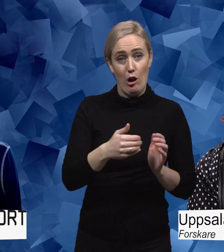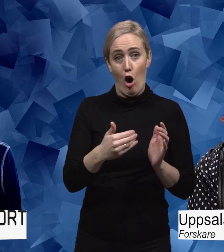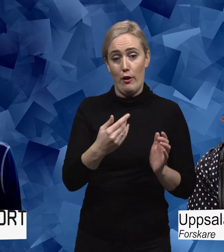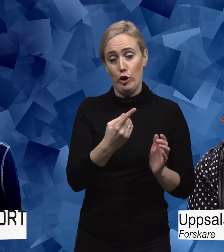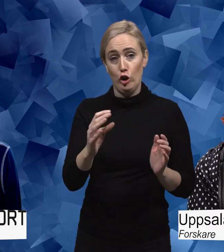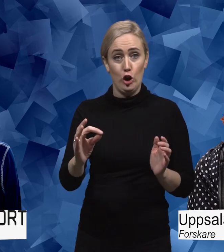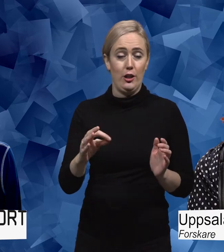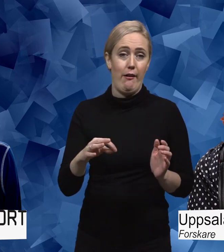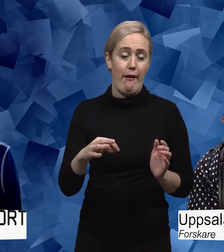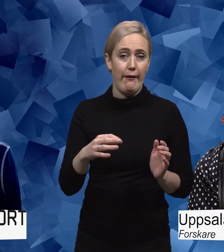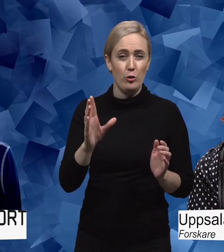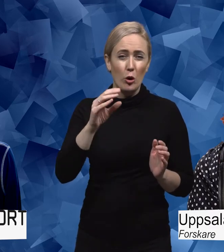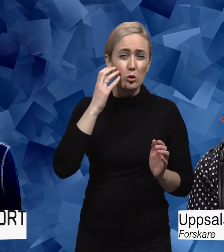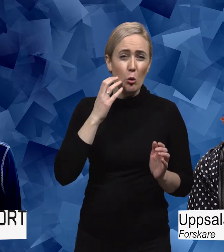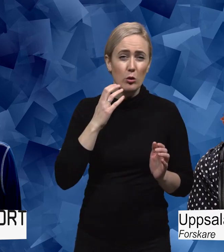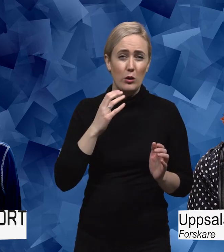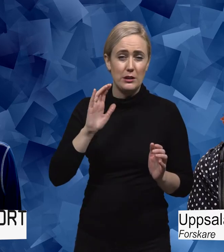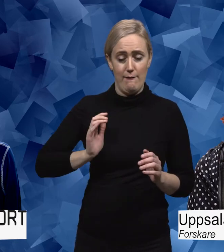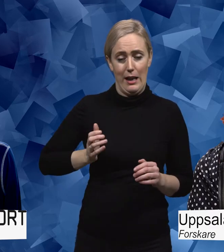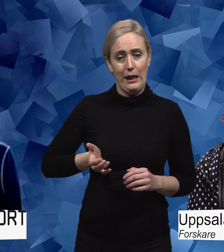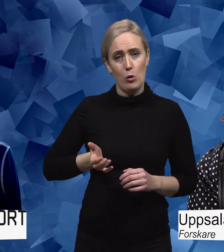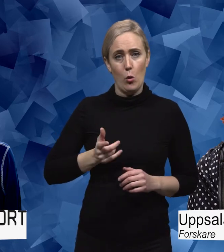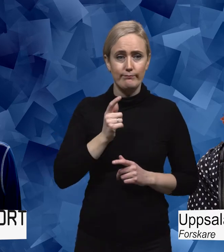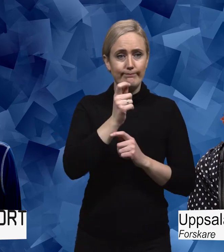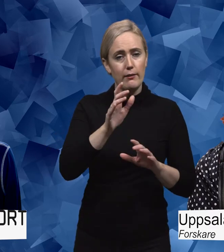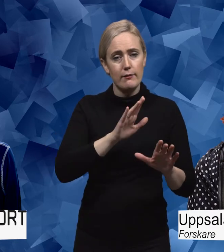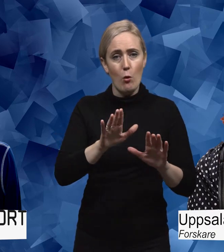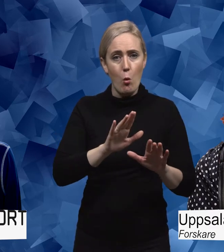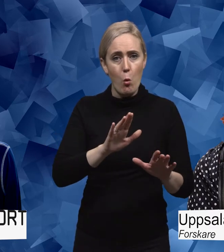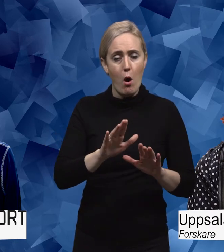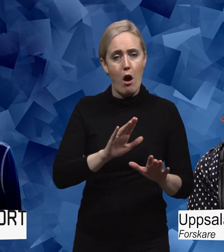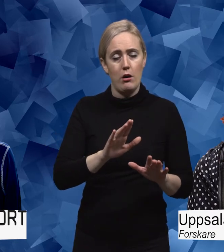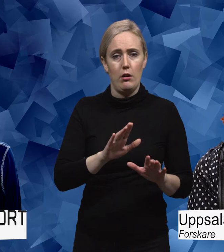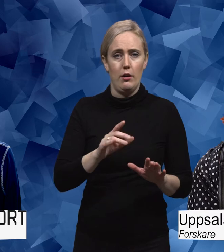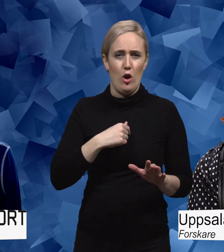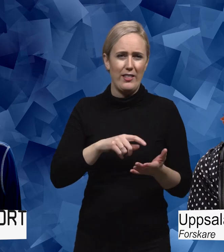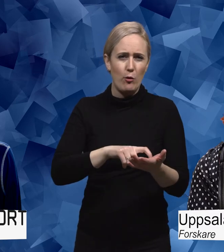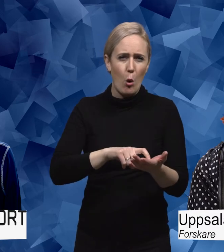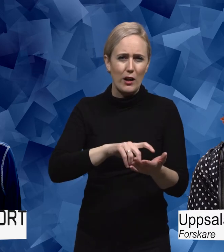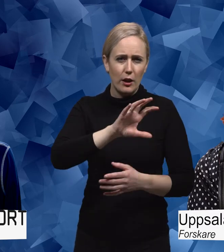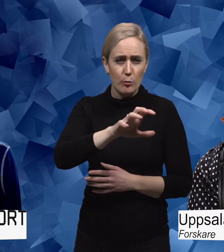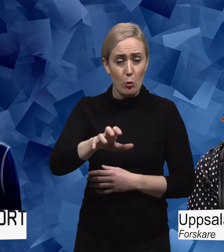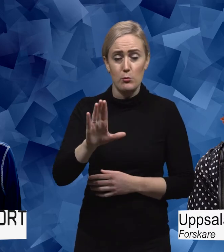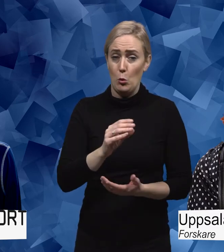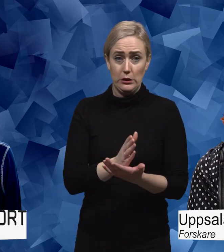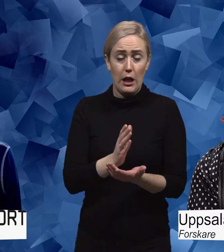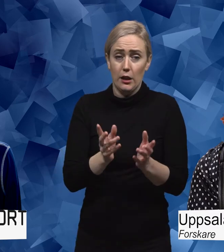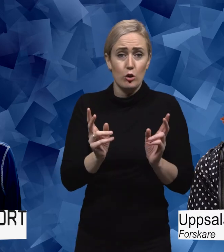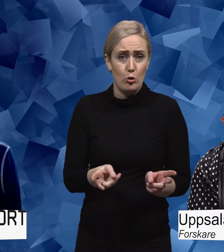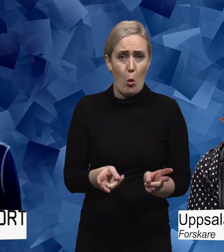när tonårsflickor söker för diffusa symptom, neurologiska symptom, så är det säkert så. Nu